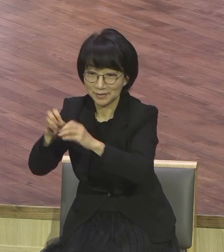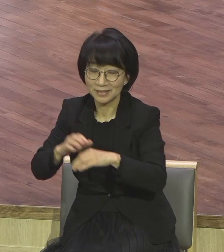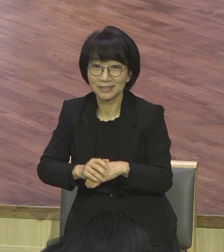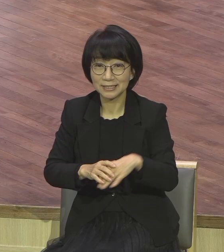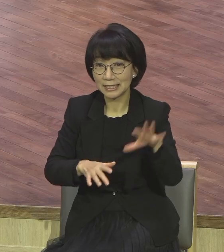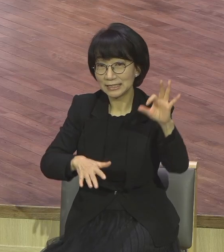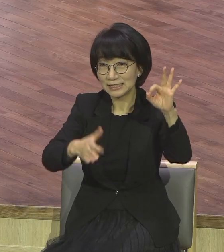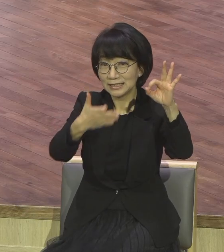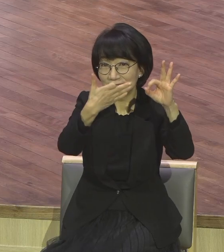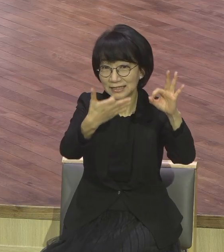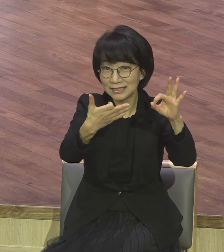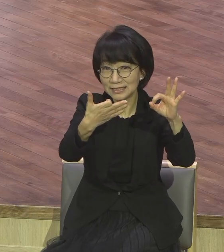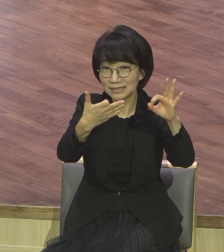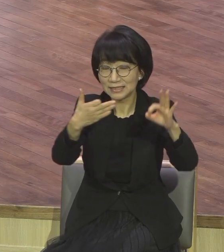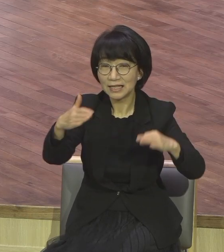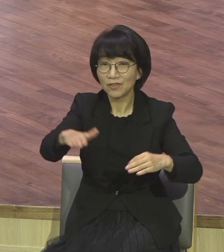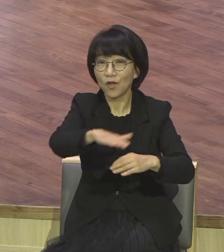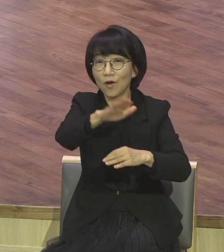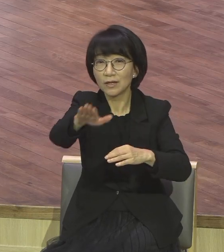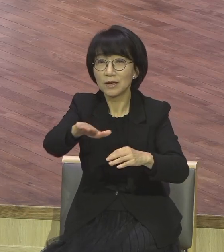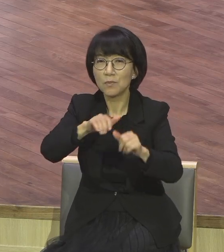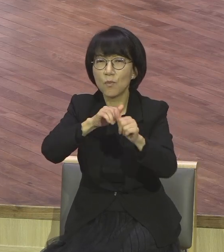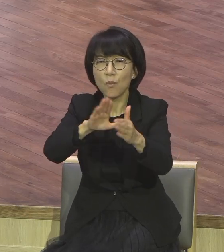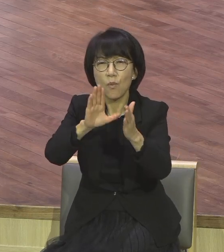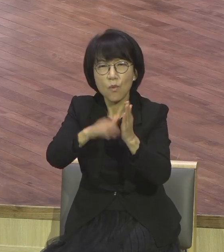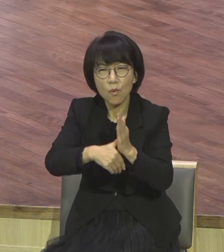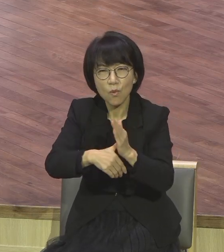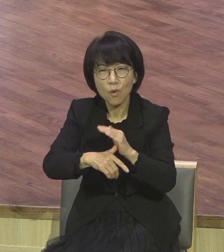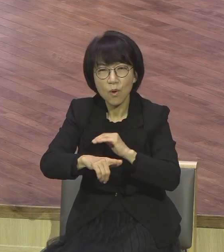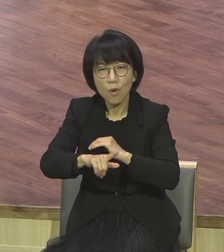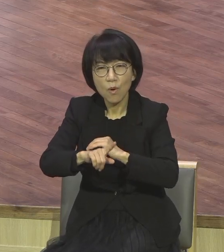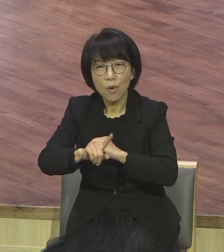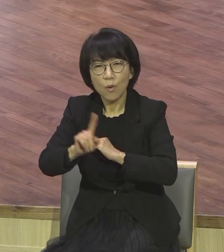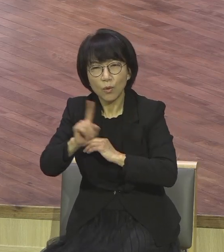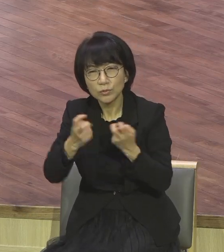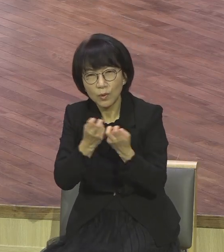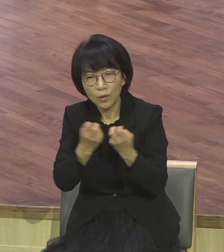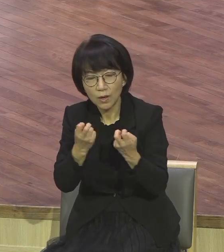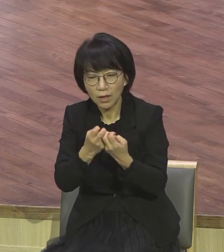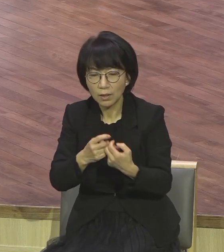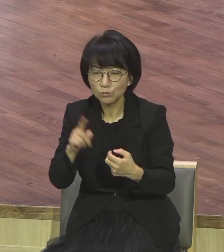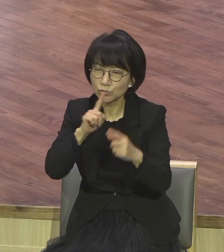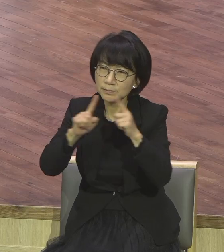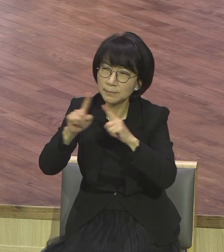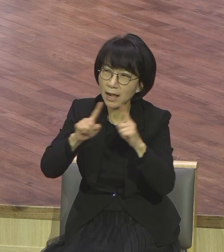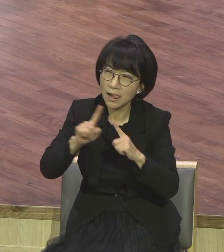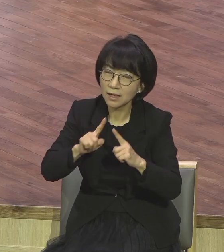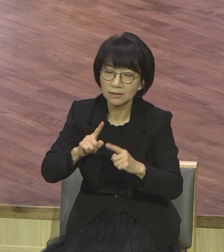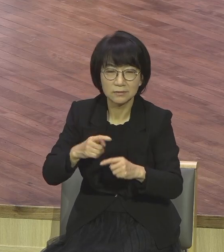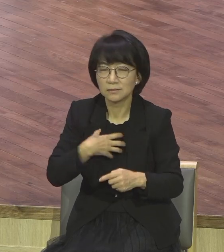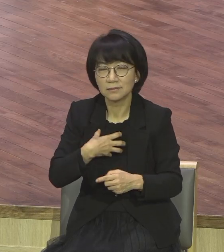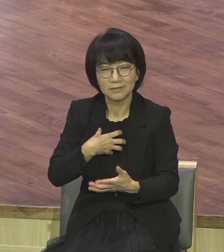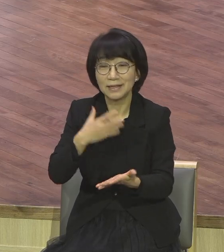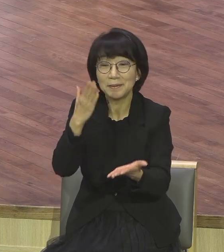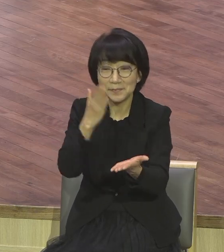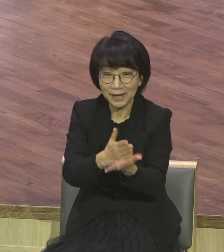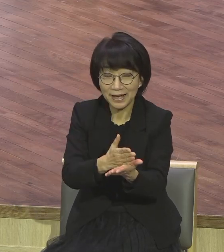너희를 넘겨줄 때에 어떻게 또는 무엇을 말할까 염려하지 말라 그때 너희에게 할 말을